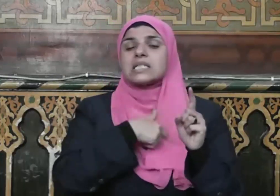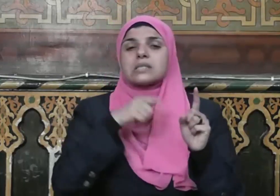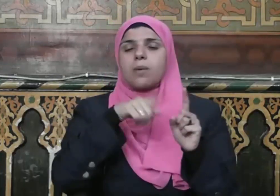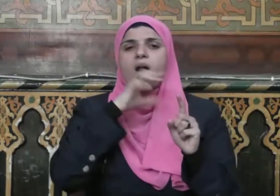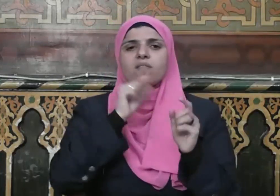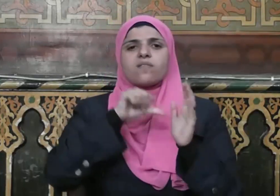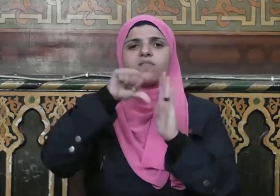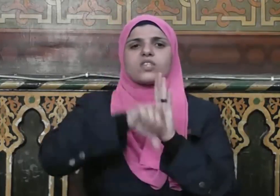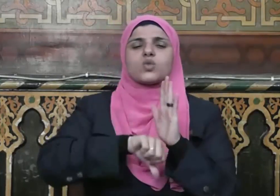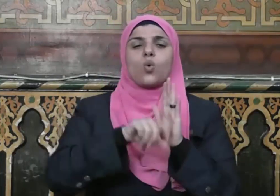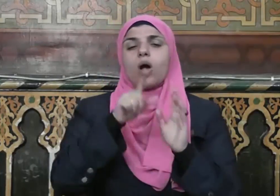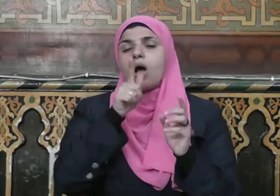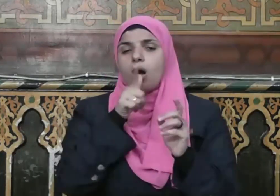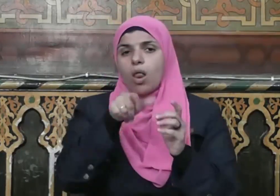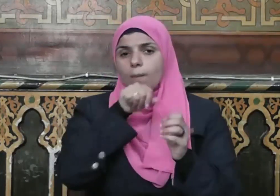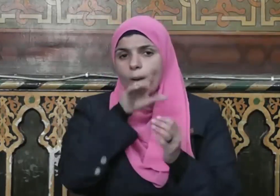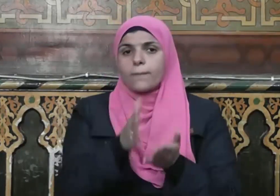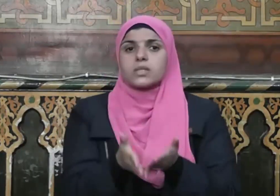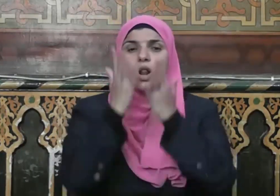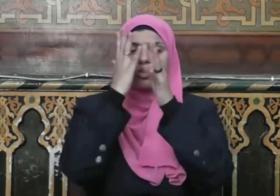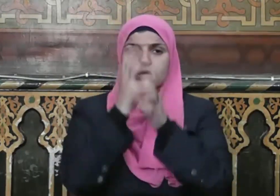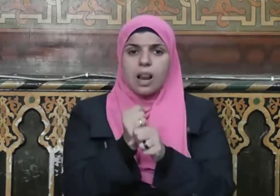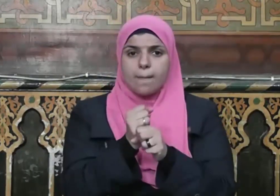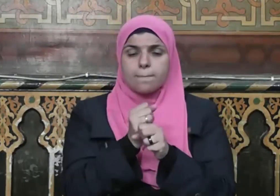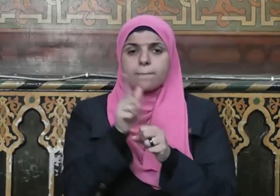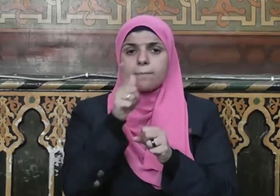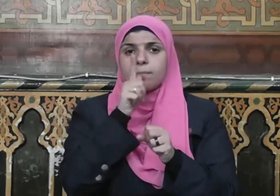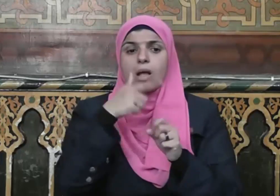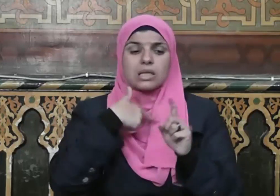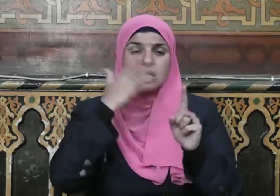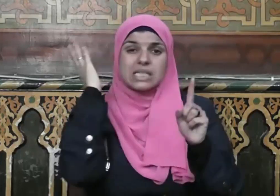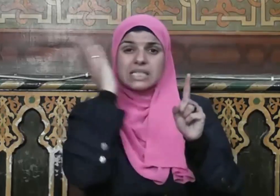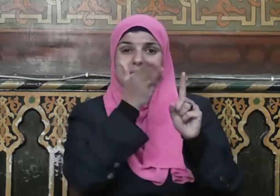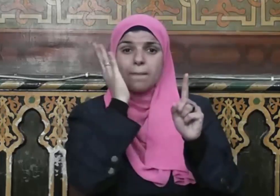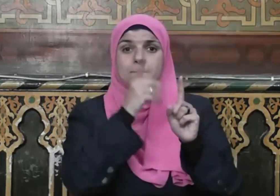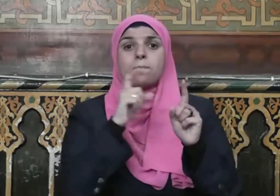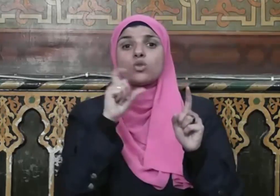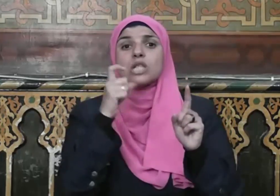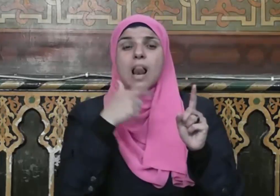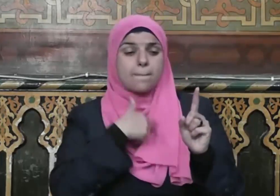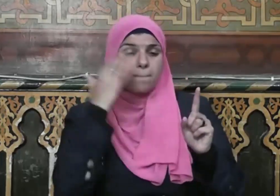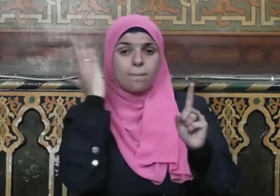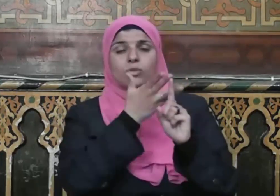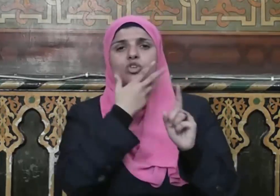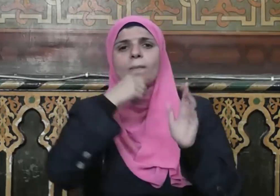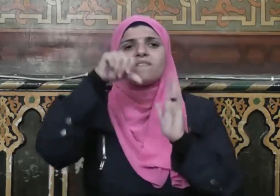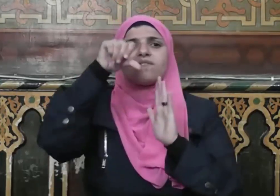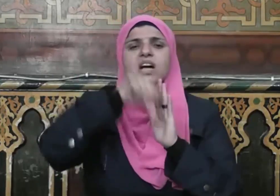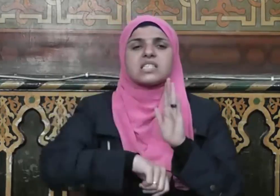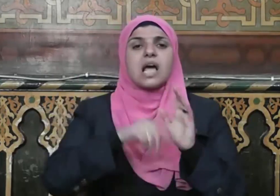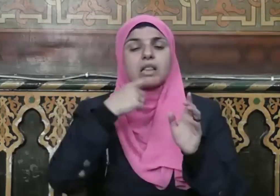وسماه فسوقا قال صلى الله عليه وسلم سباب المسلم فسوق